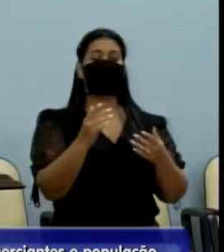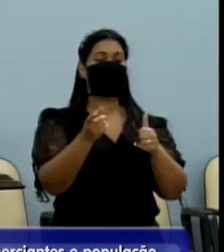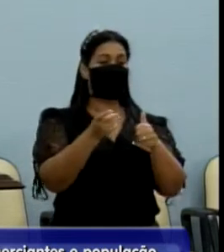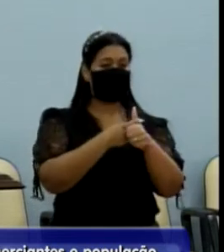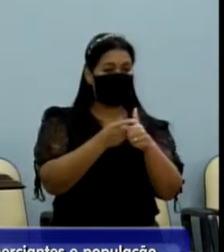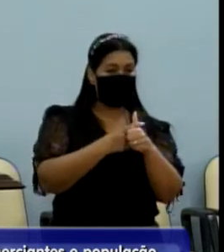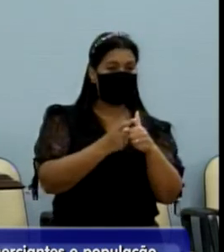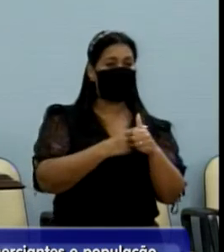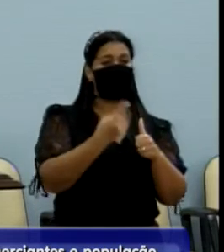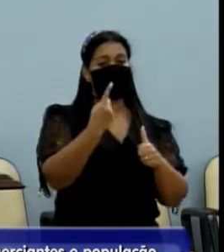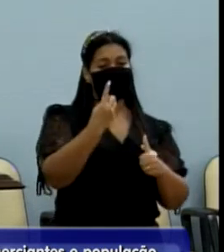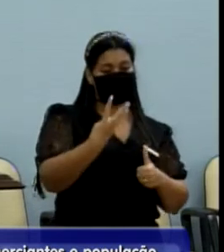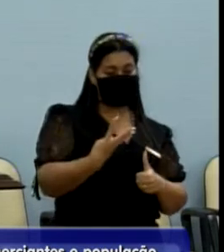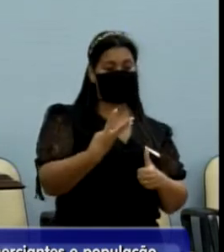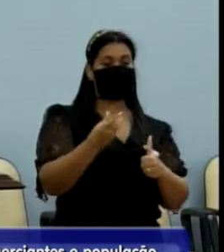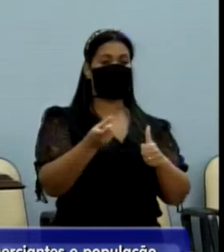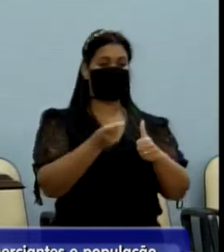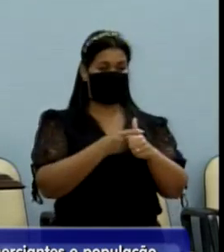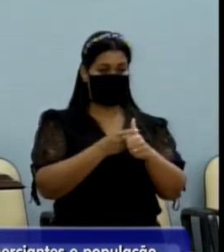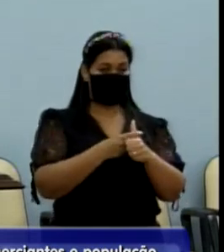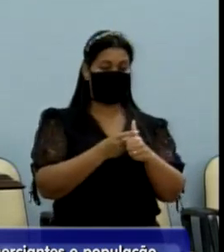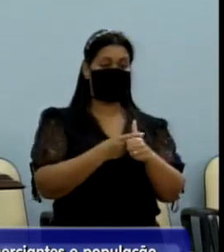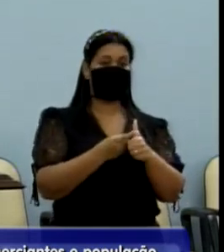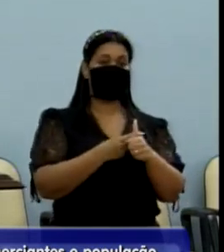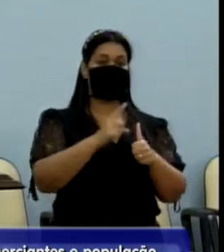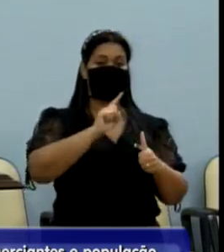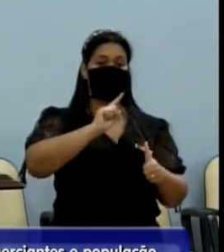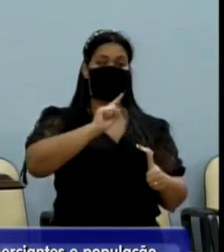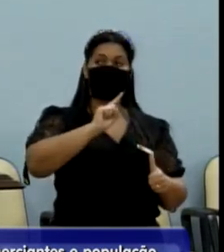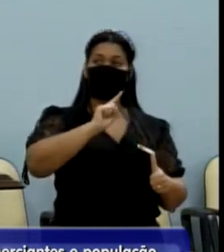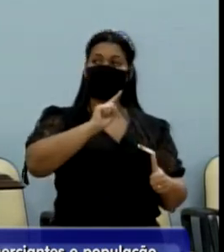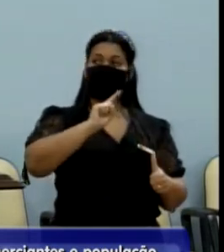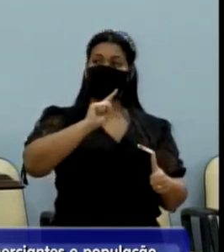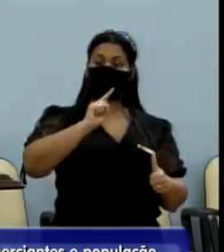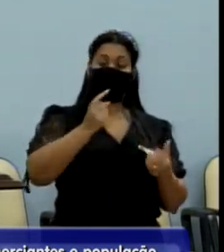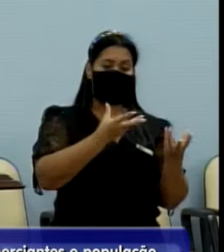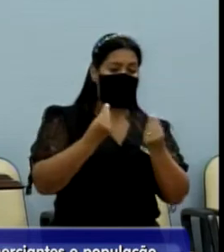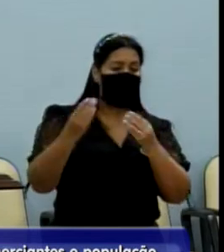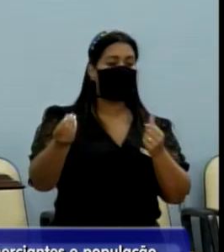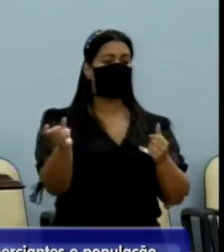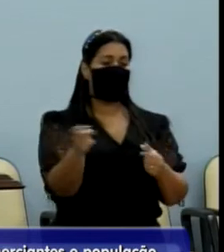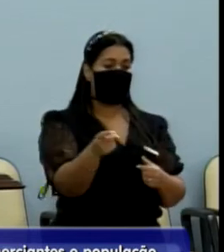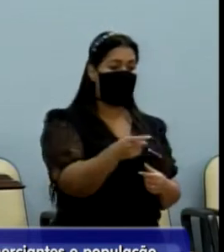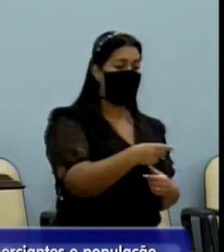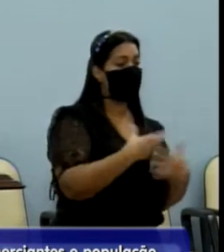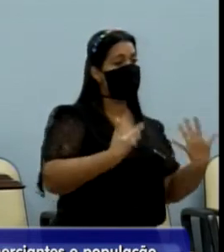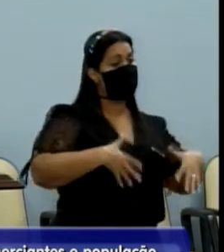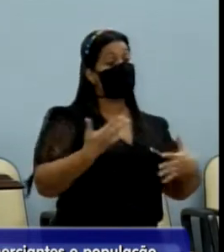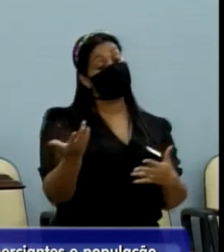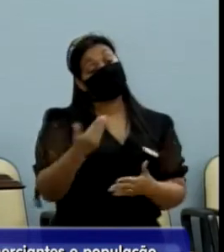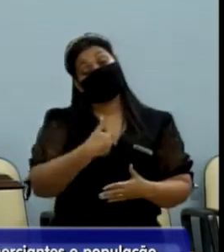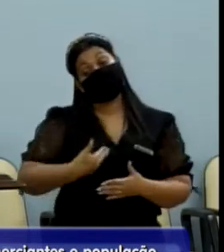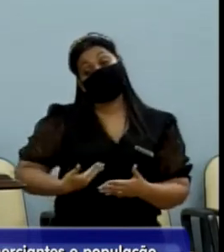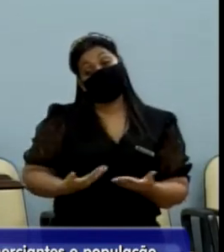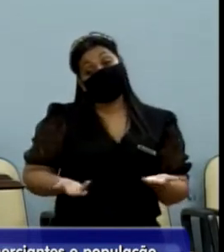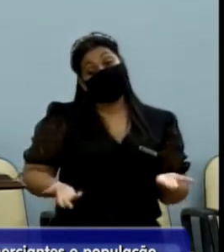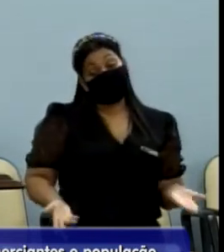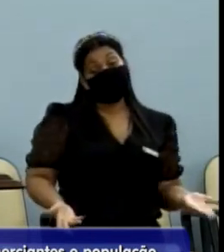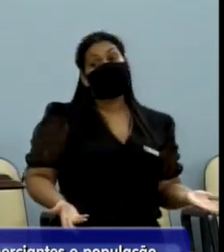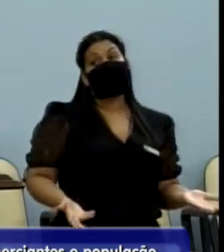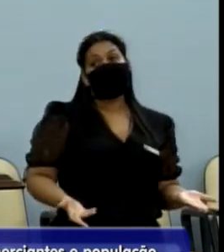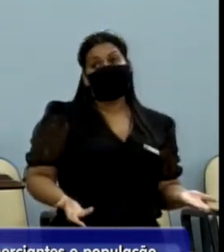devendo, 10 terceiros, ficou devendo mil taxas aí, e o governo não teve a